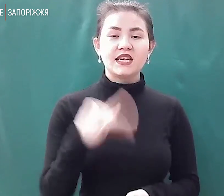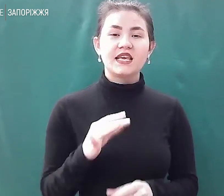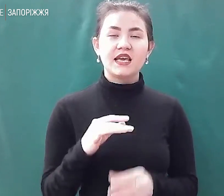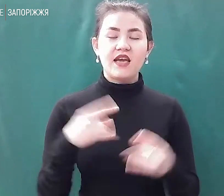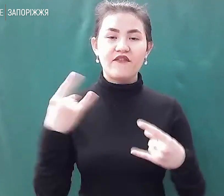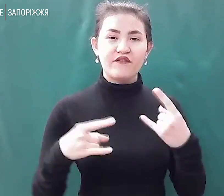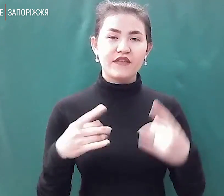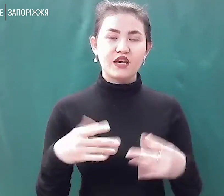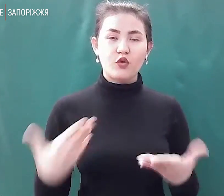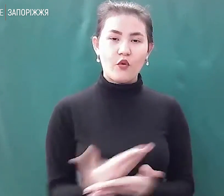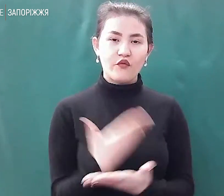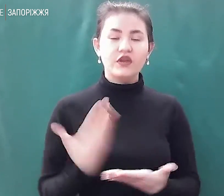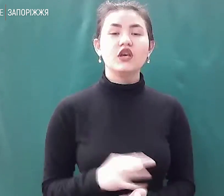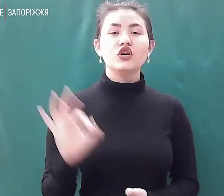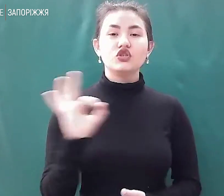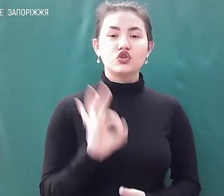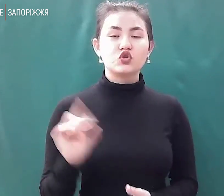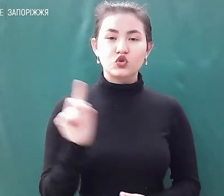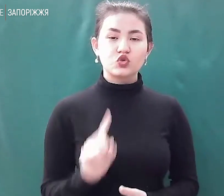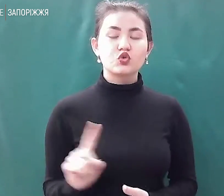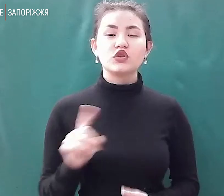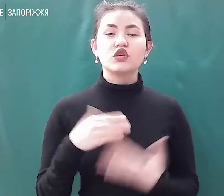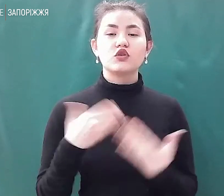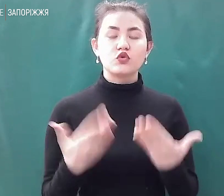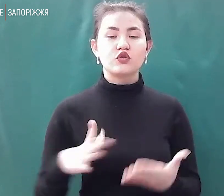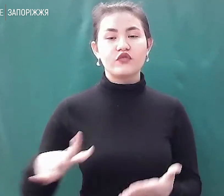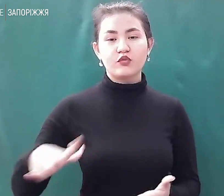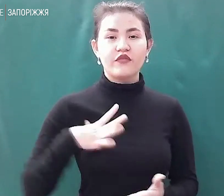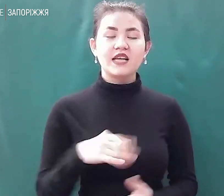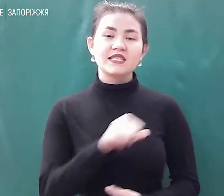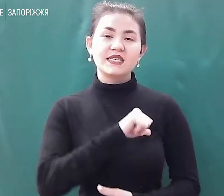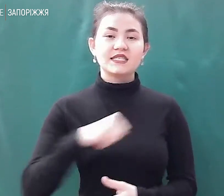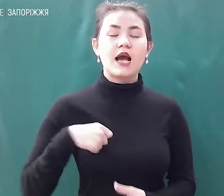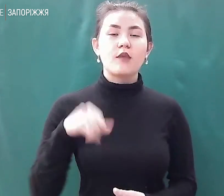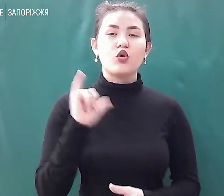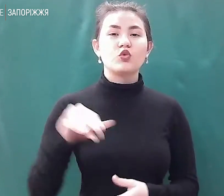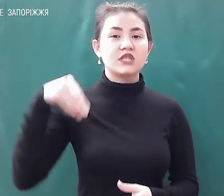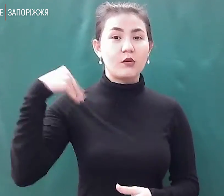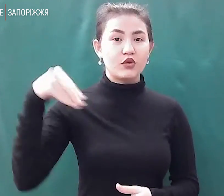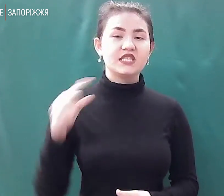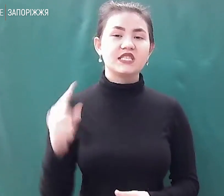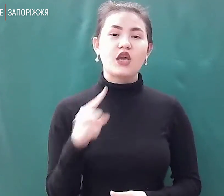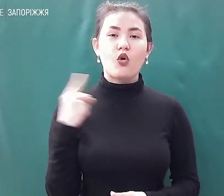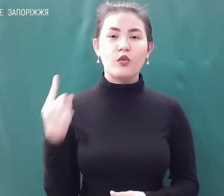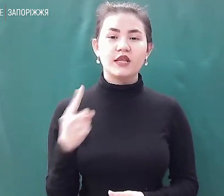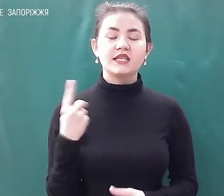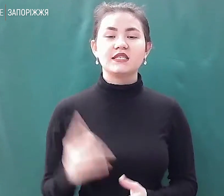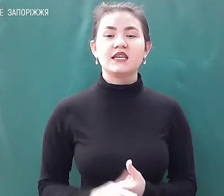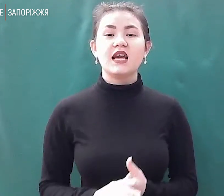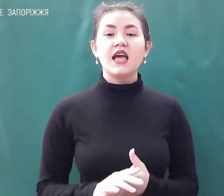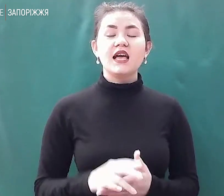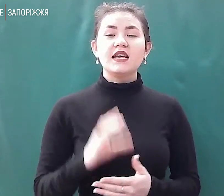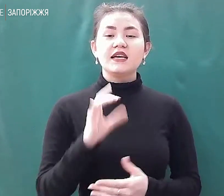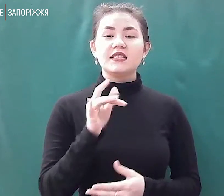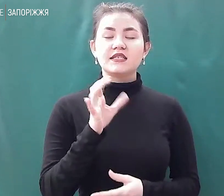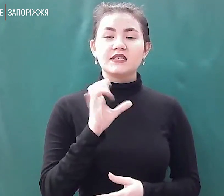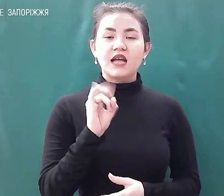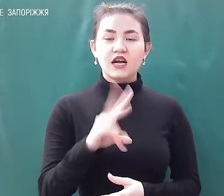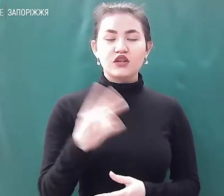що стосується того, що відбувається саме у Запорізькій області. Стан двох нацгвардійців, які боронили